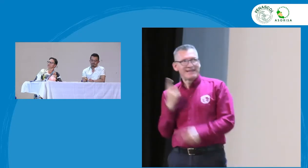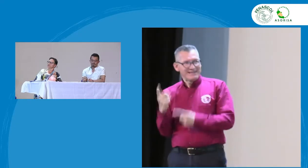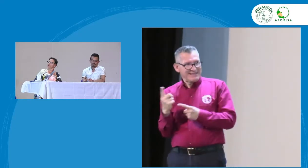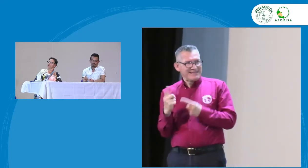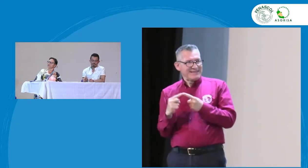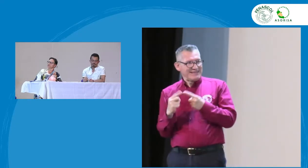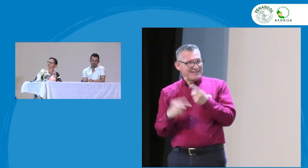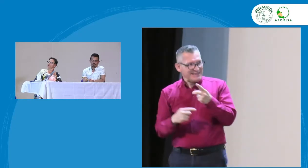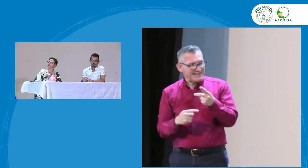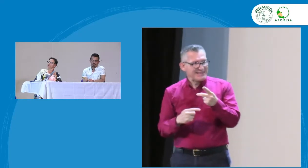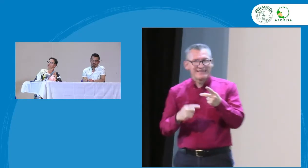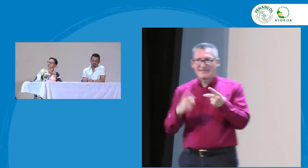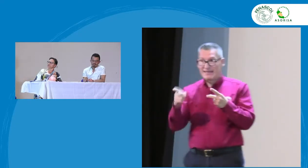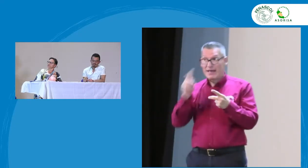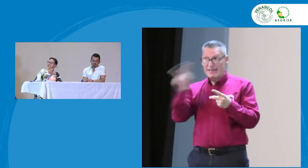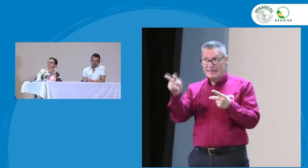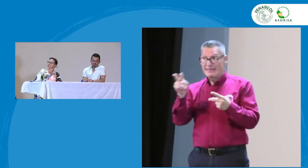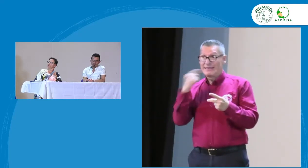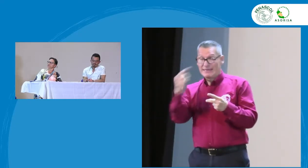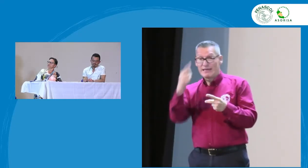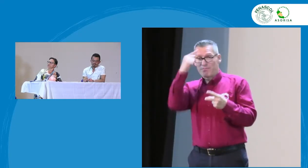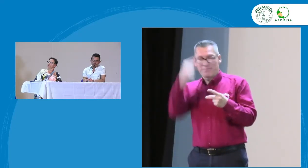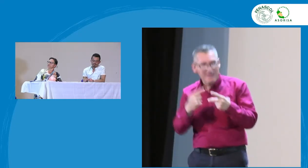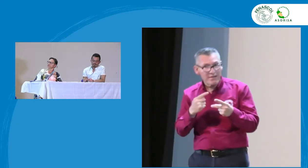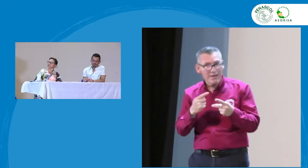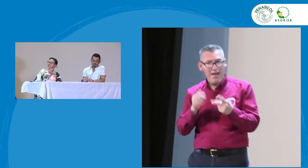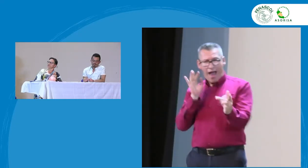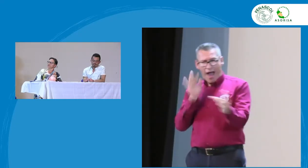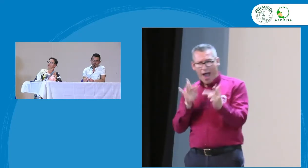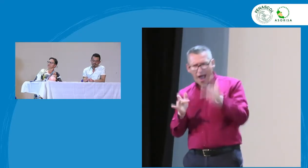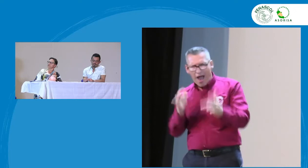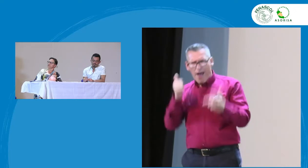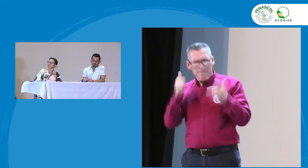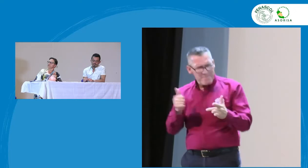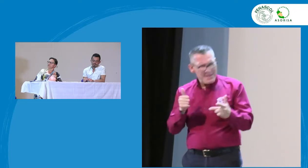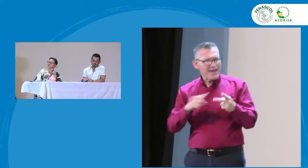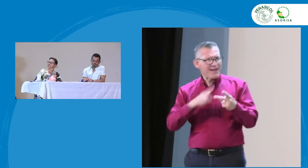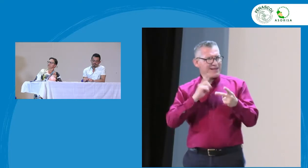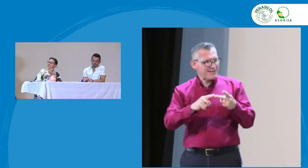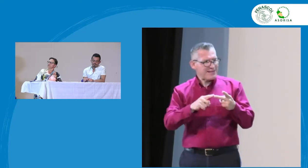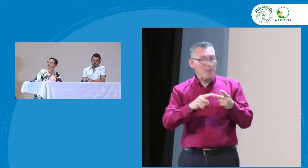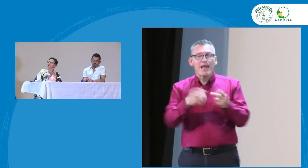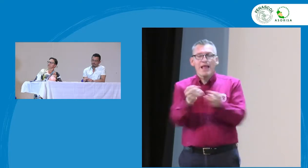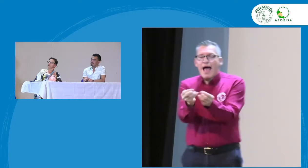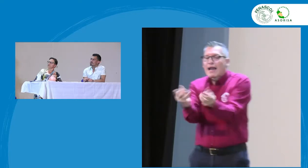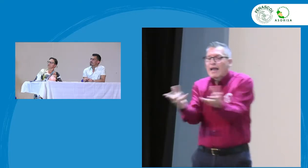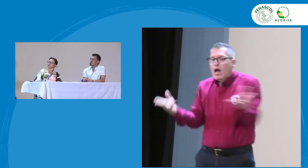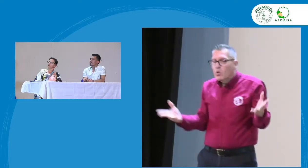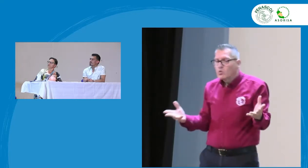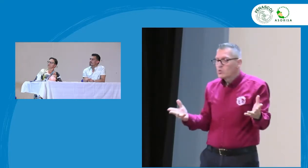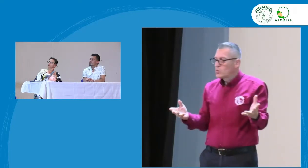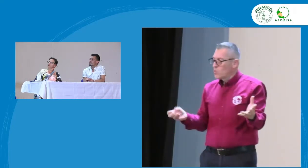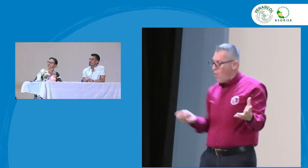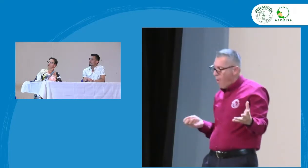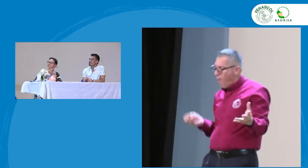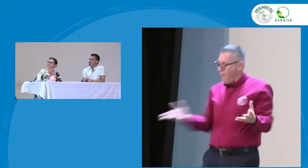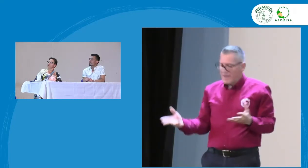Pero entonces es muy importante que nosotros veamos el perfil de los profesionales, si ese perfil se cumple,